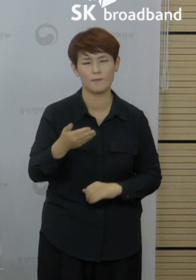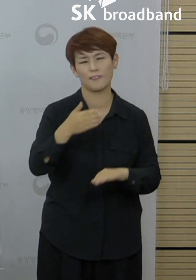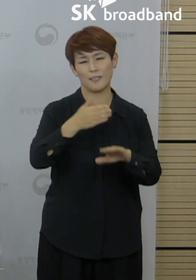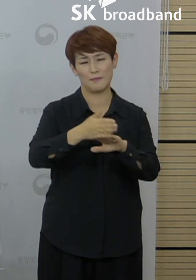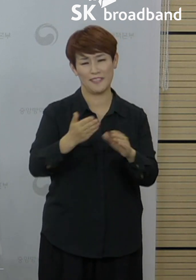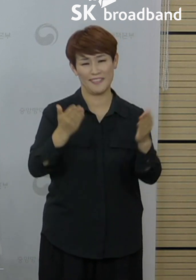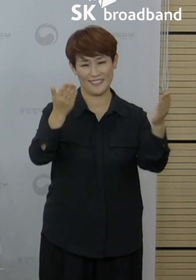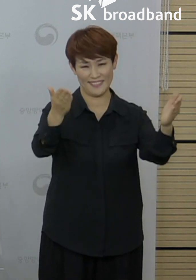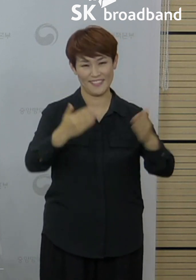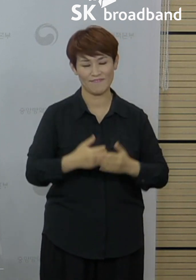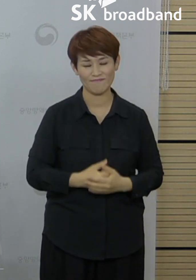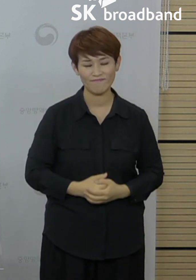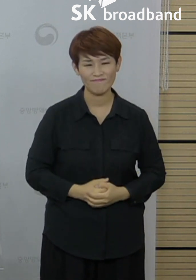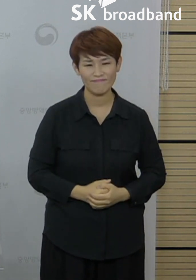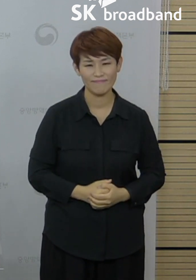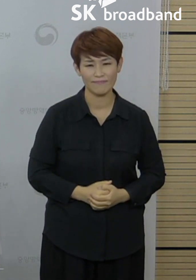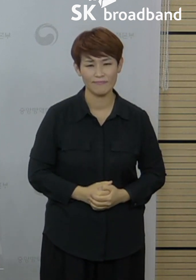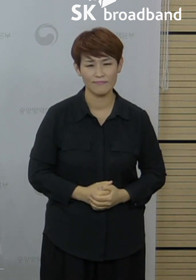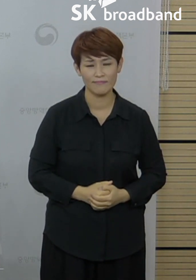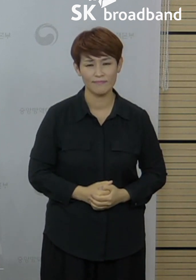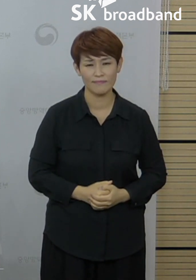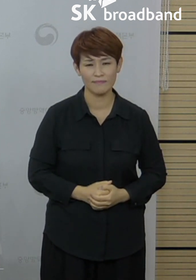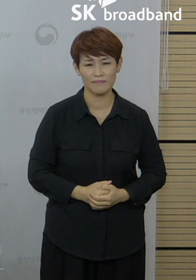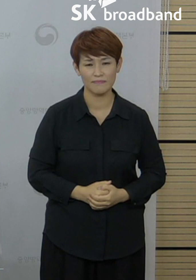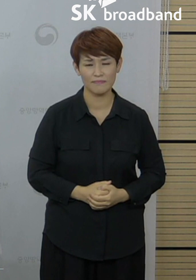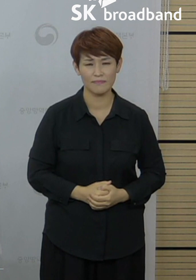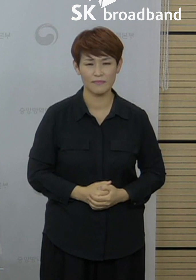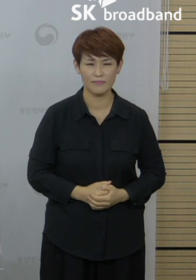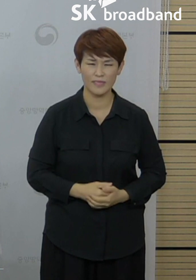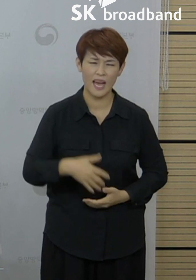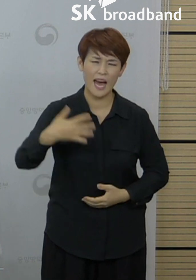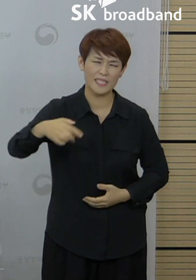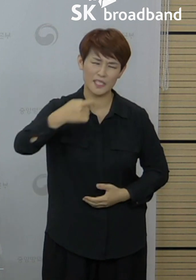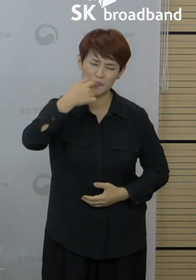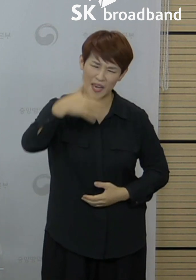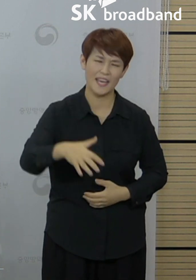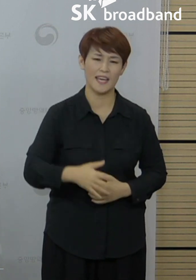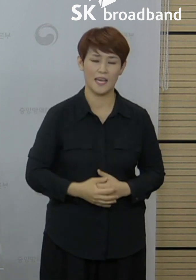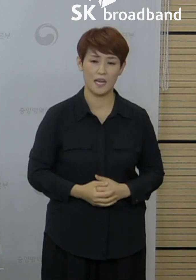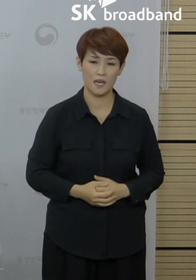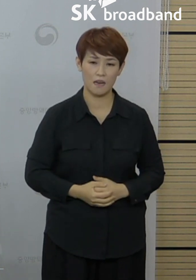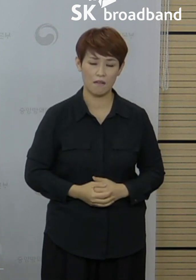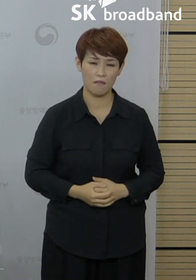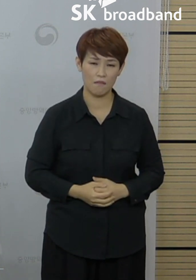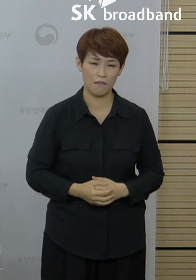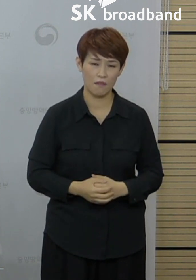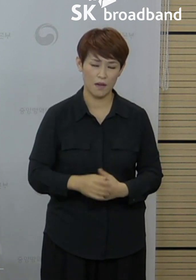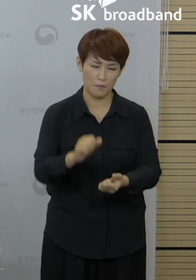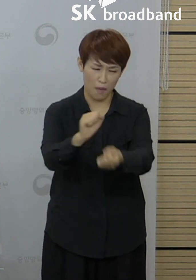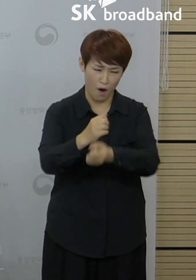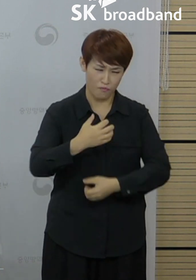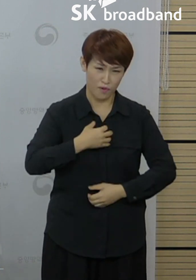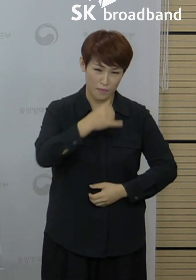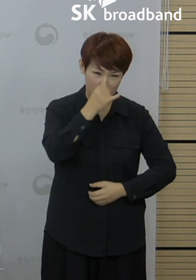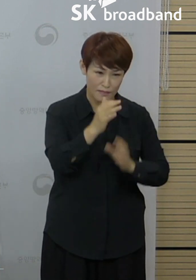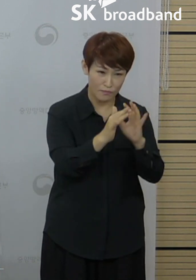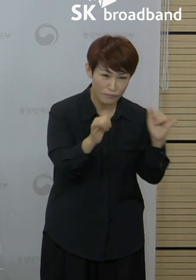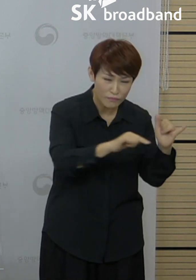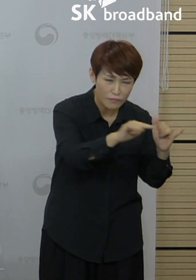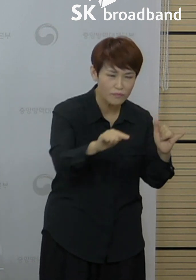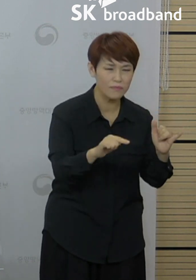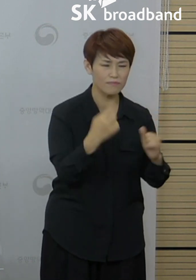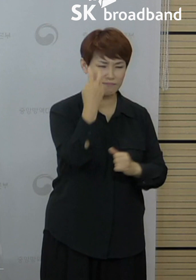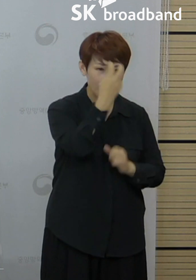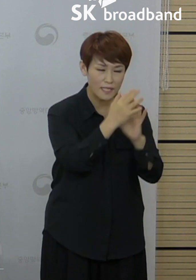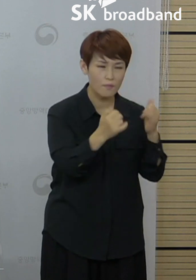감사를 드립니다. 하지만 이것만으로는 부족합니다. 취약계층을 돌보고 있는 의료진, 간병인